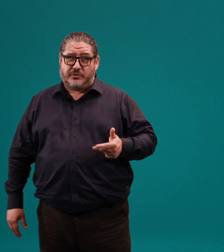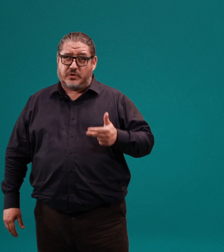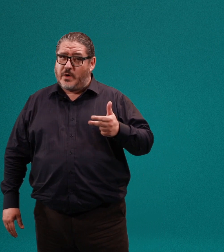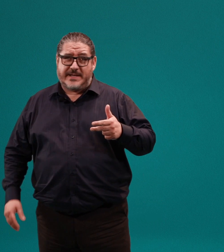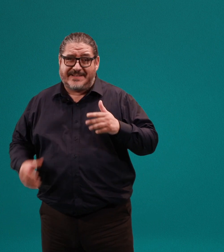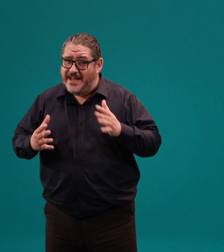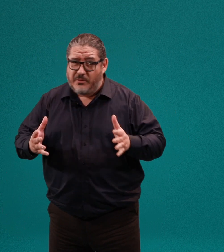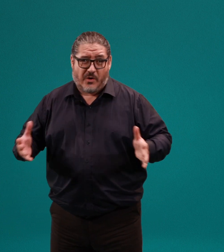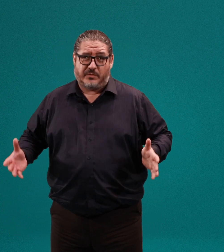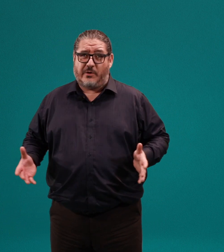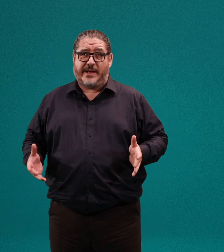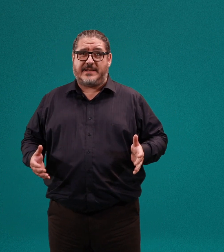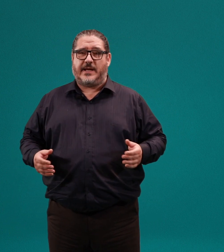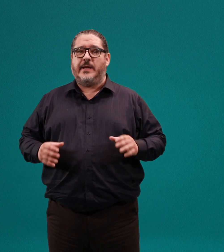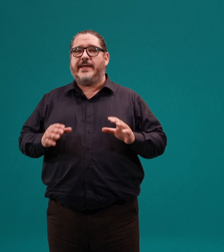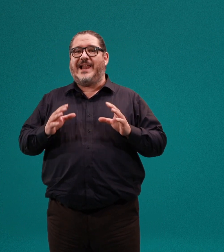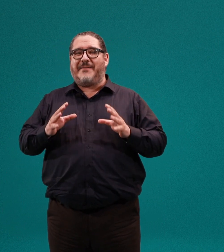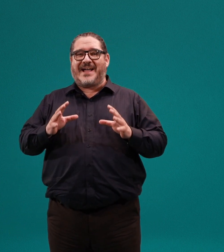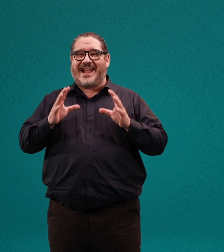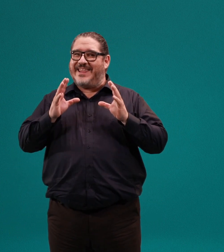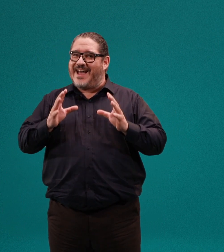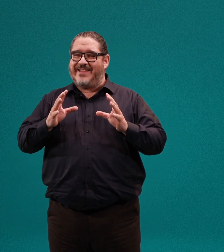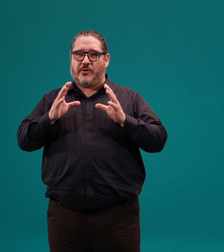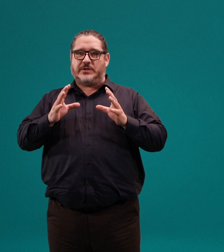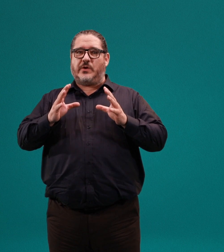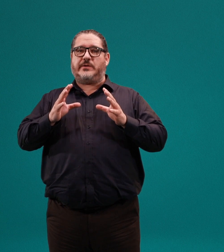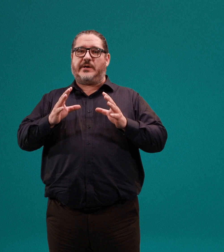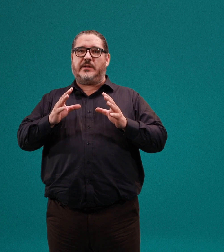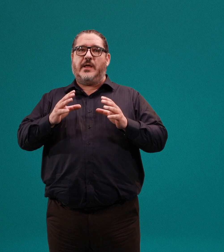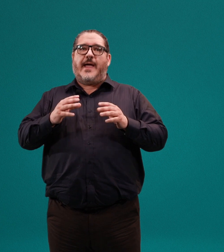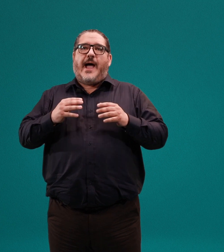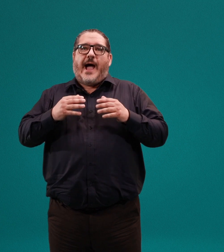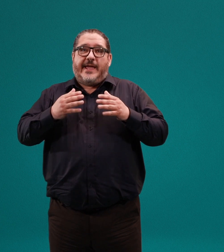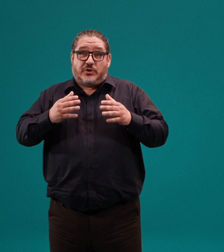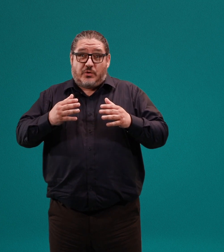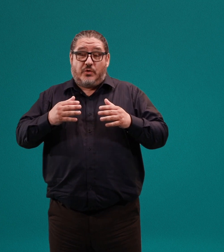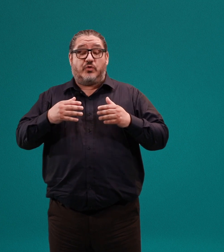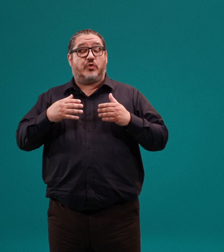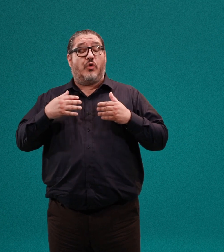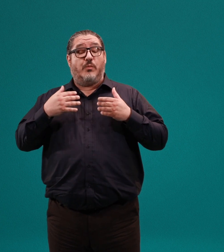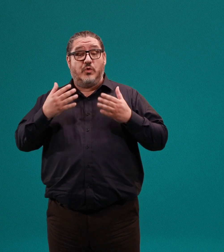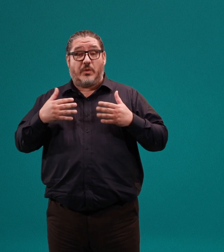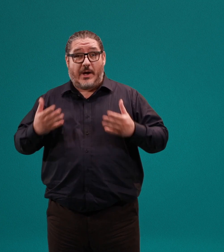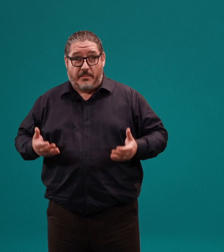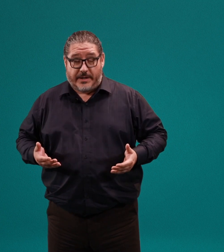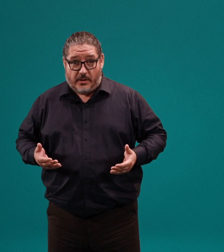de los hogares tiene una computadora en casa, y la baja calidad de la conexión a internet ha hecho todo mucho más complicado.